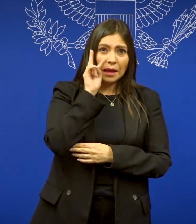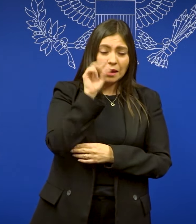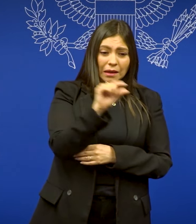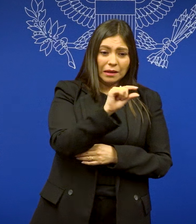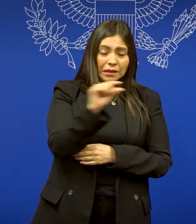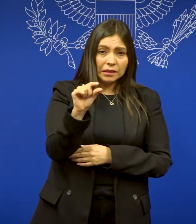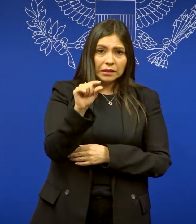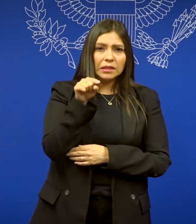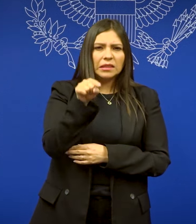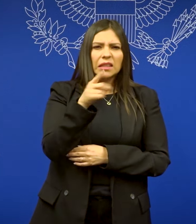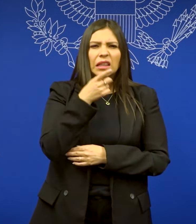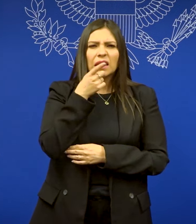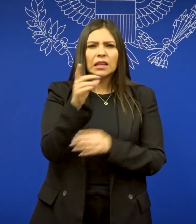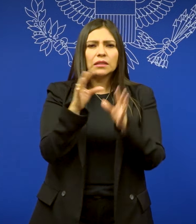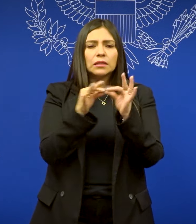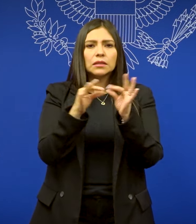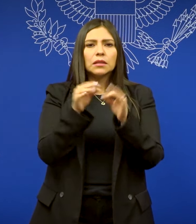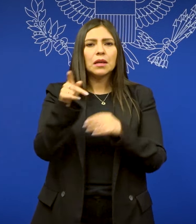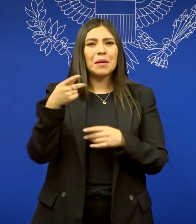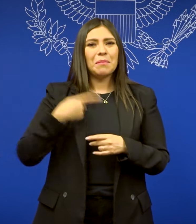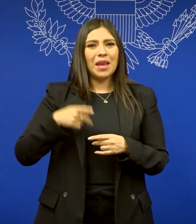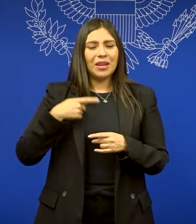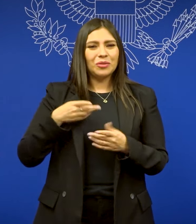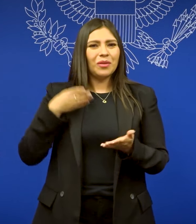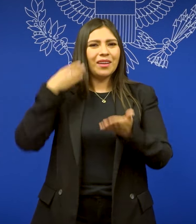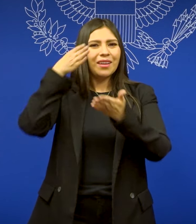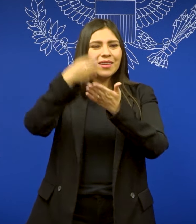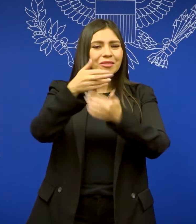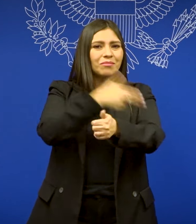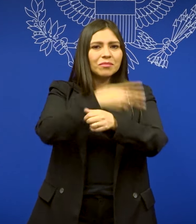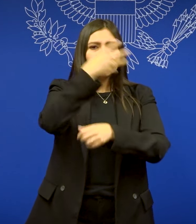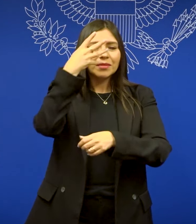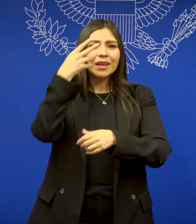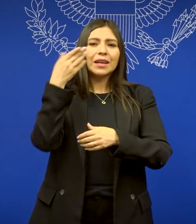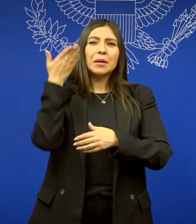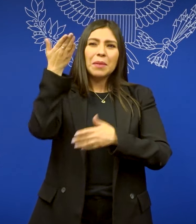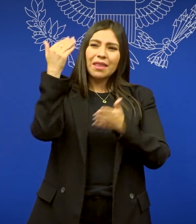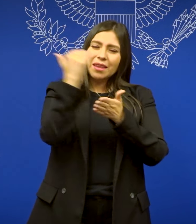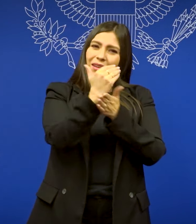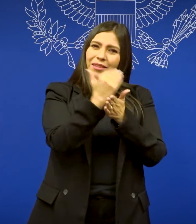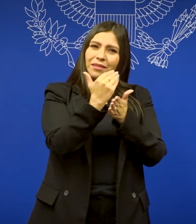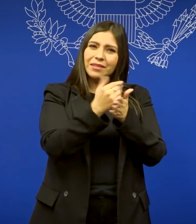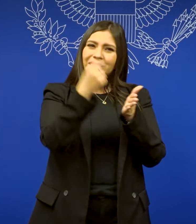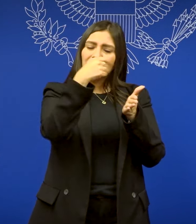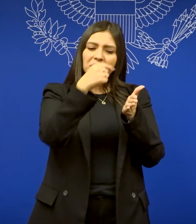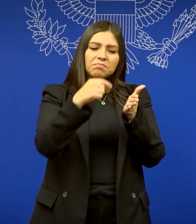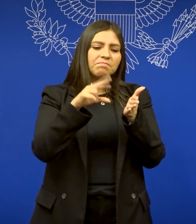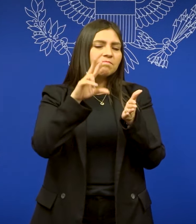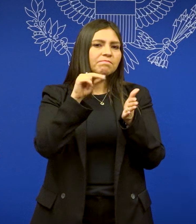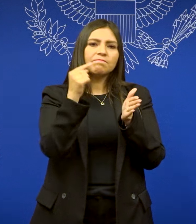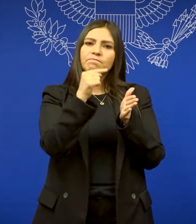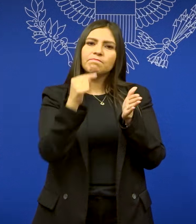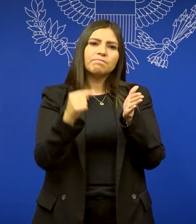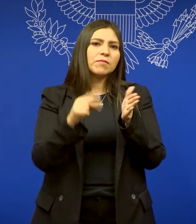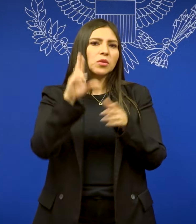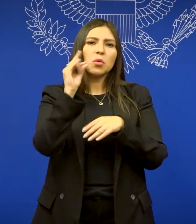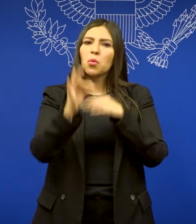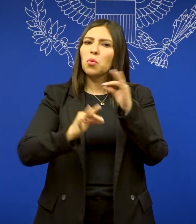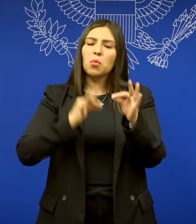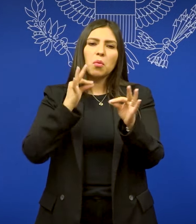214B, generalmente explicará que el solicitante no cumple con los requisitos para solicitar